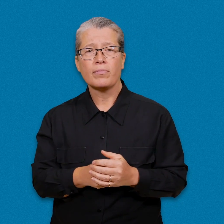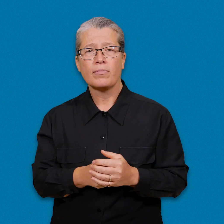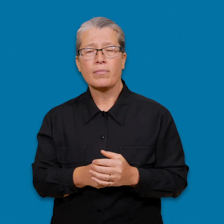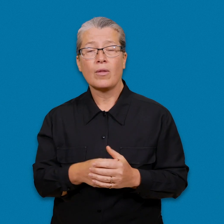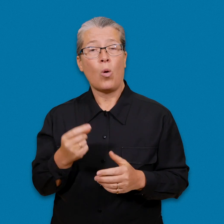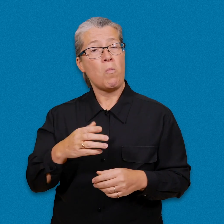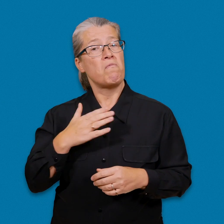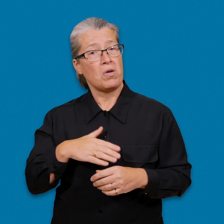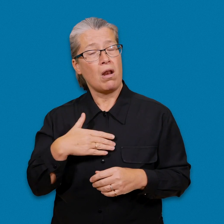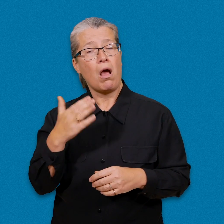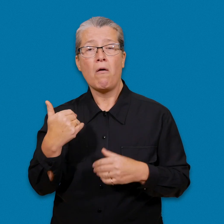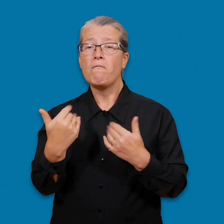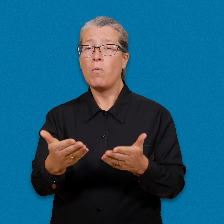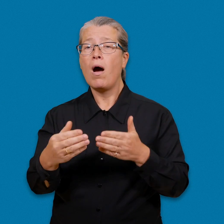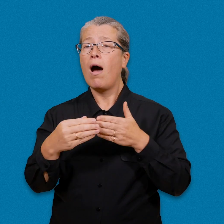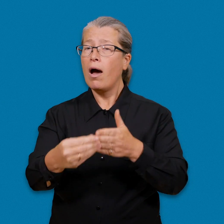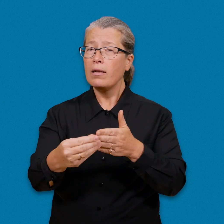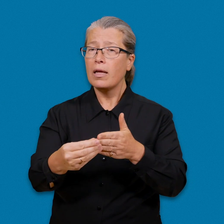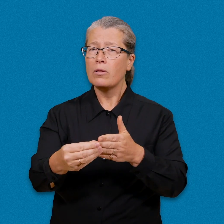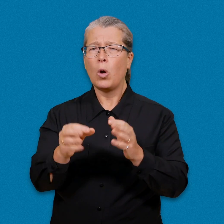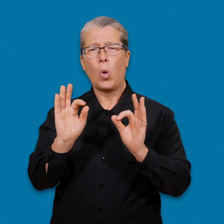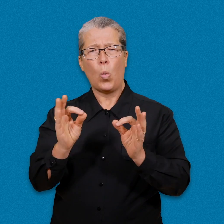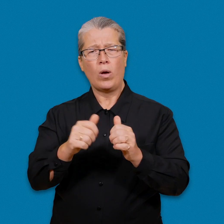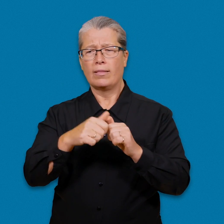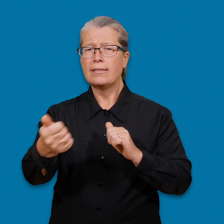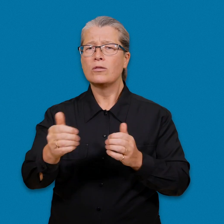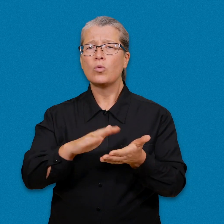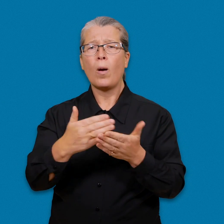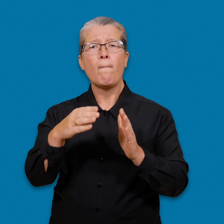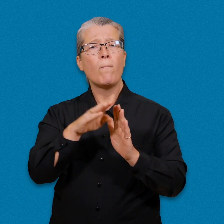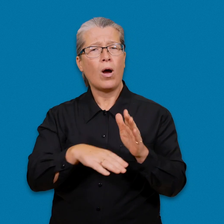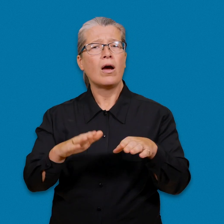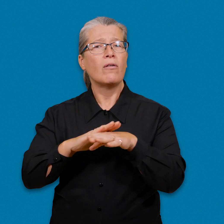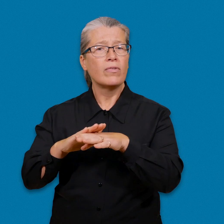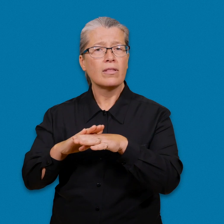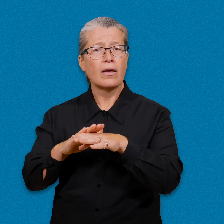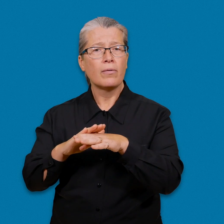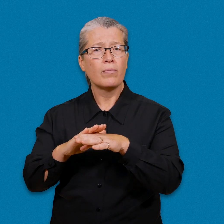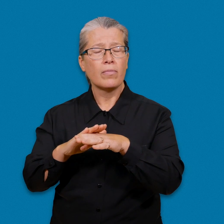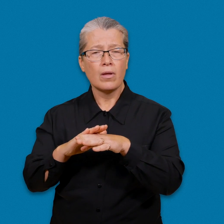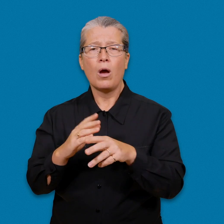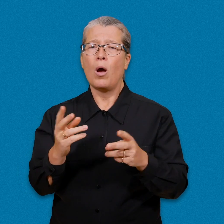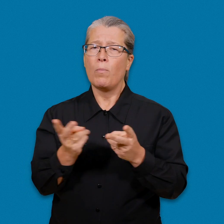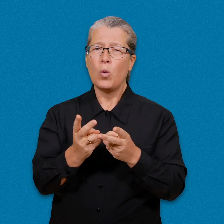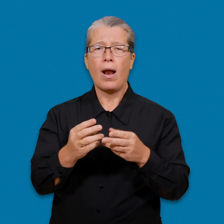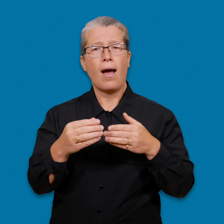Om du vill kan du få handledning i hur man använder programmet för distanstolkning. Under